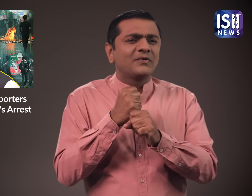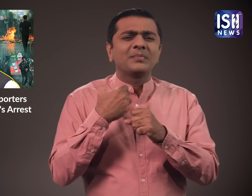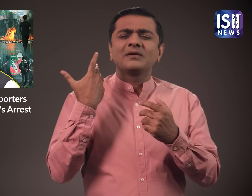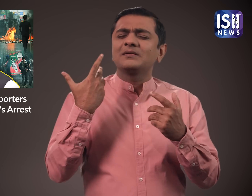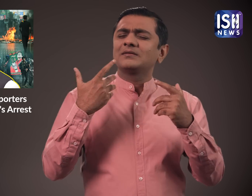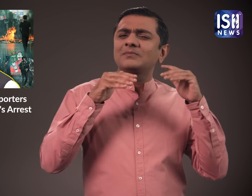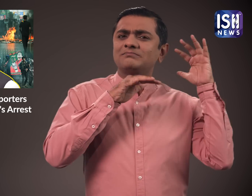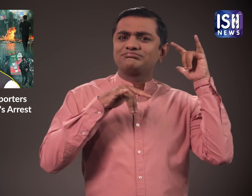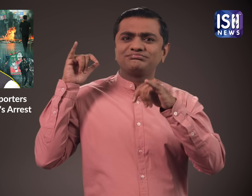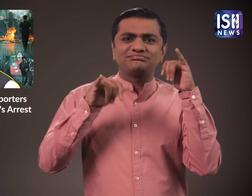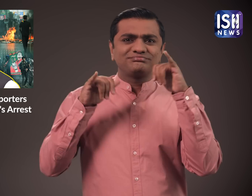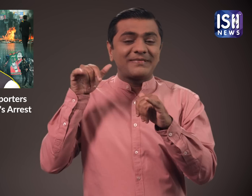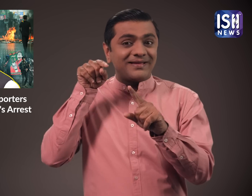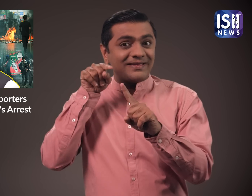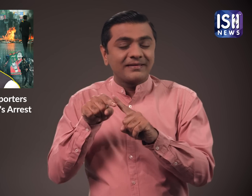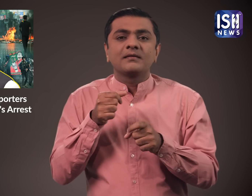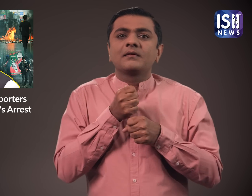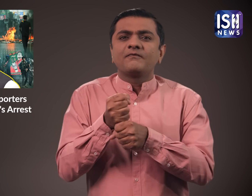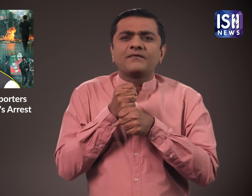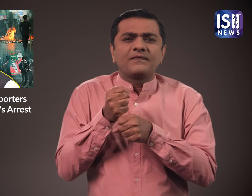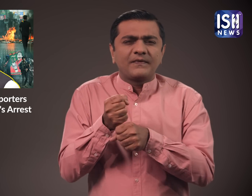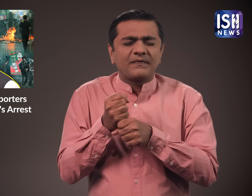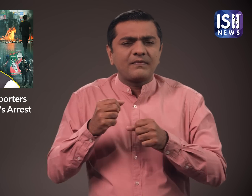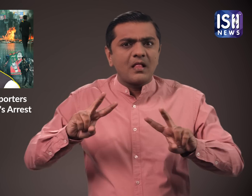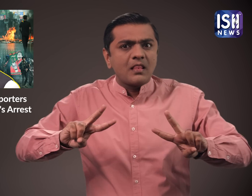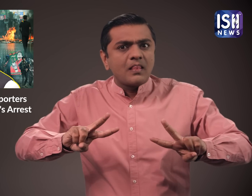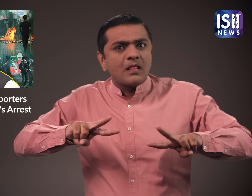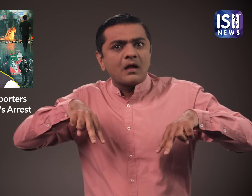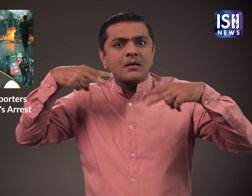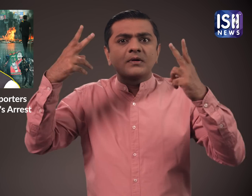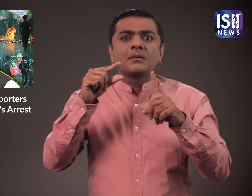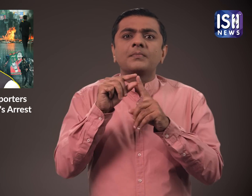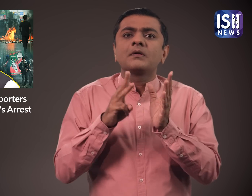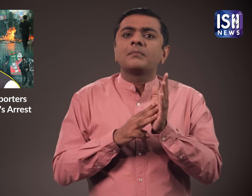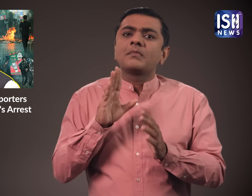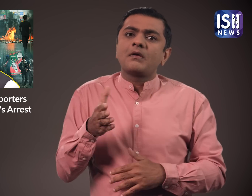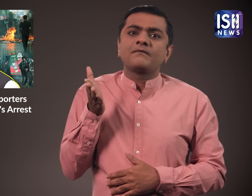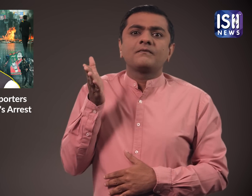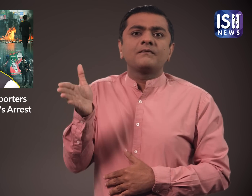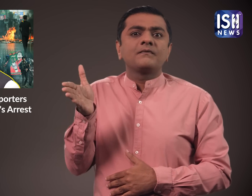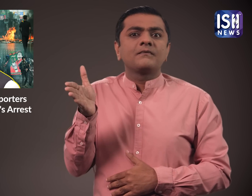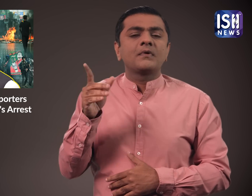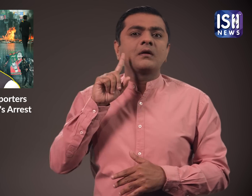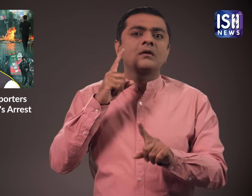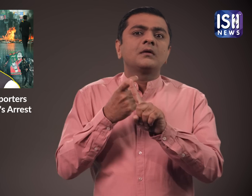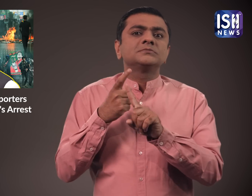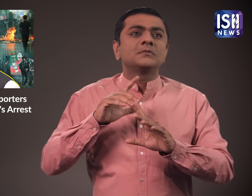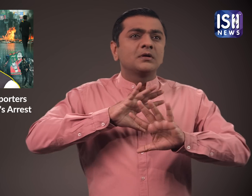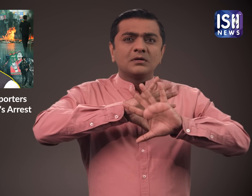हाला कि खान ने खजाने को सूजद किये बिना सारे उपहर अपने पास रख लिए इससे